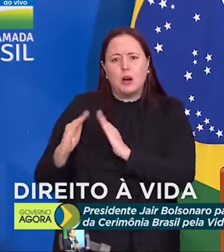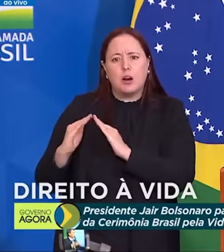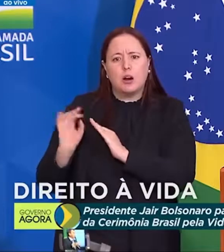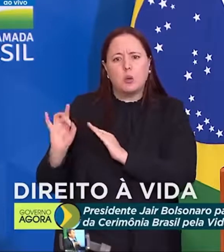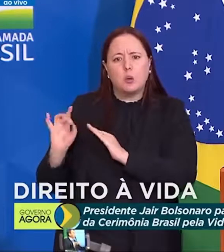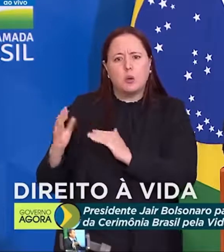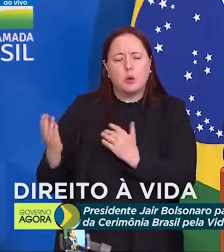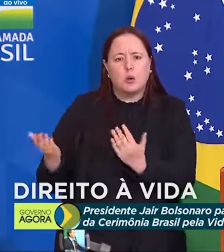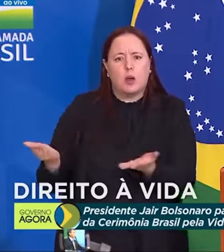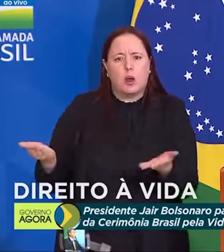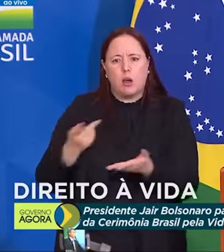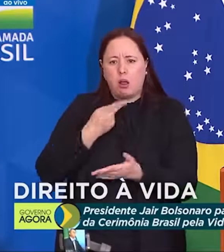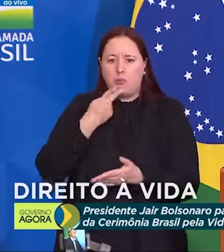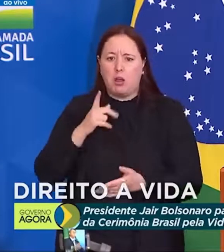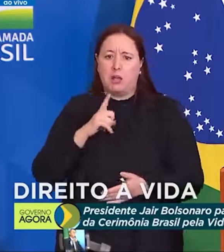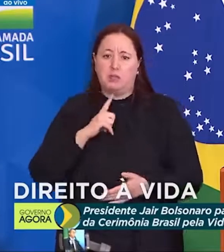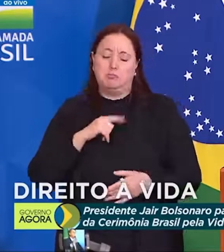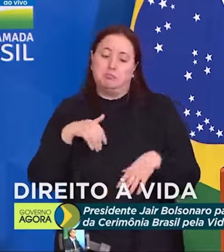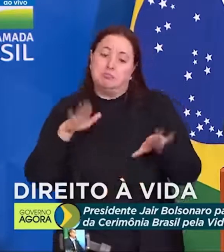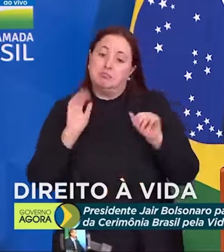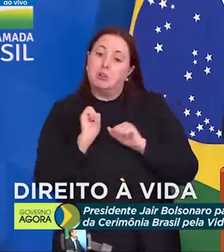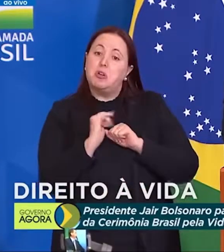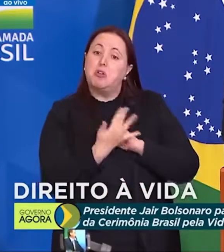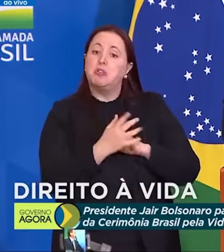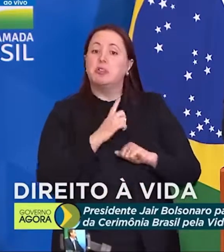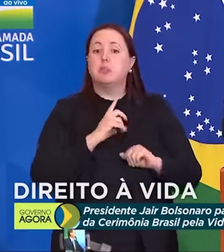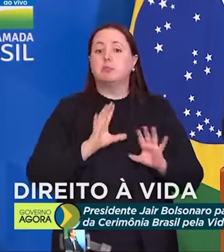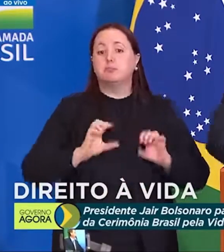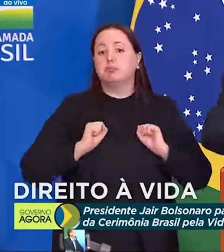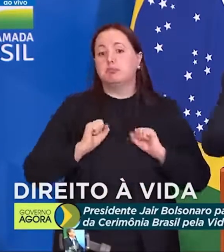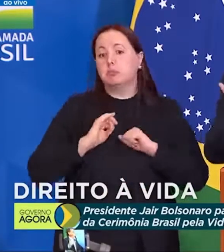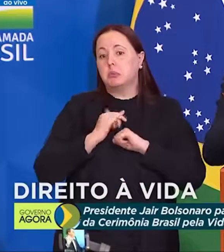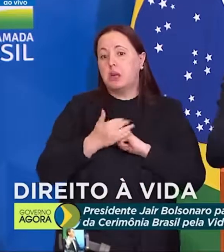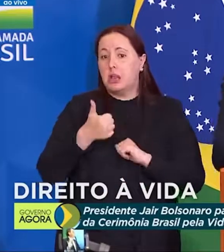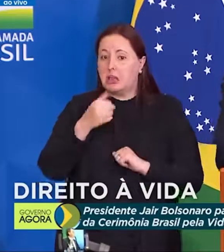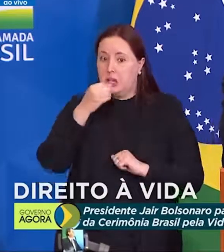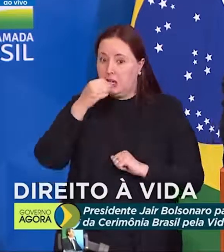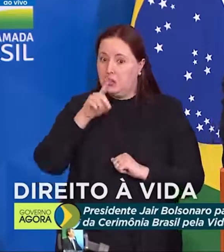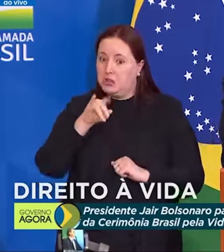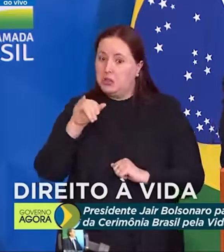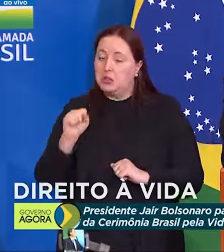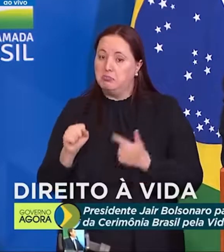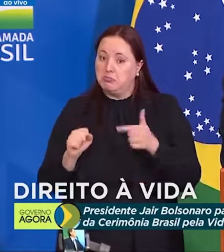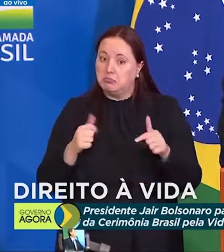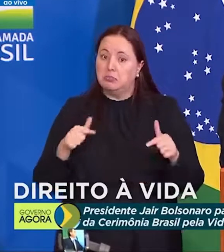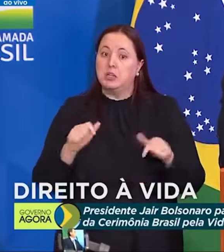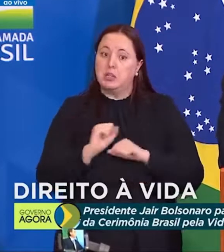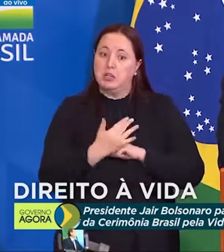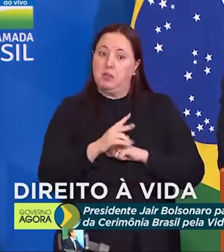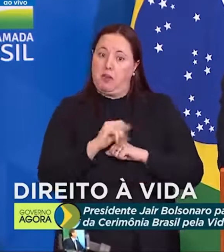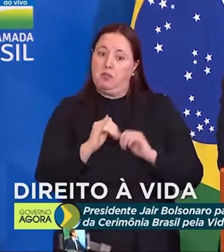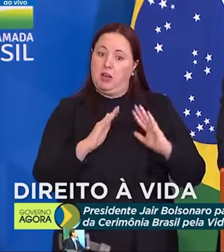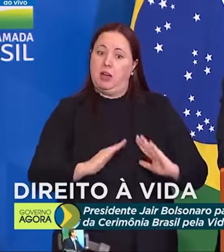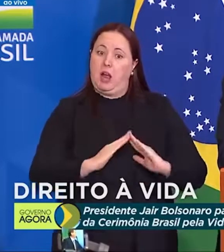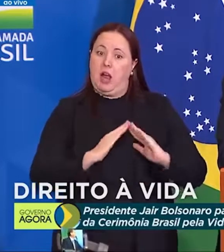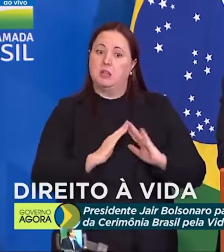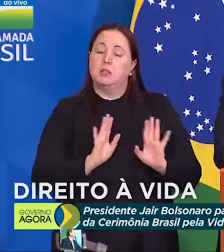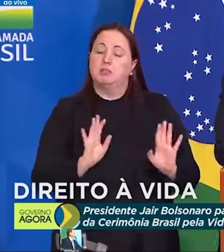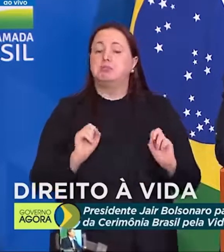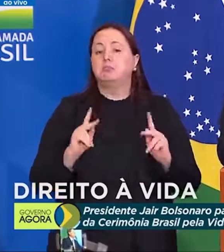Agora, diz que está com Covid, dez dias, mais dez dias, não vai sair de casa mesmo.